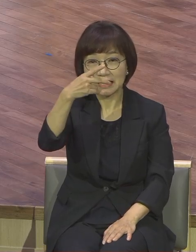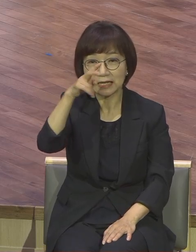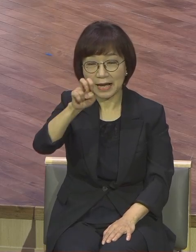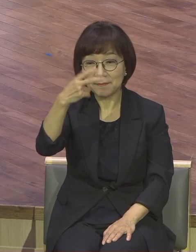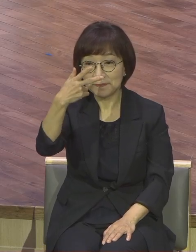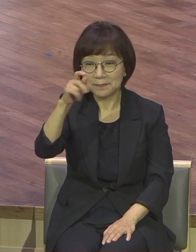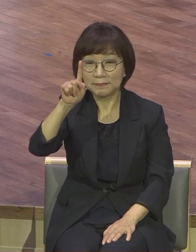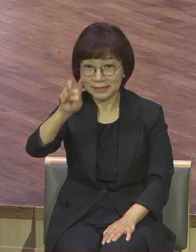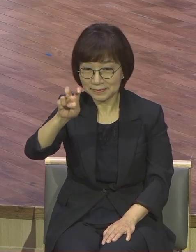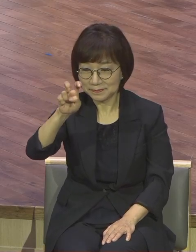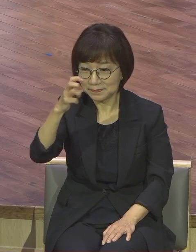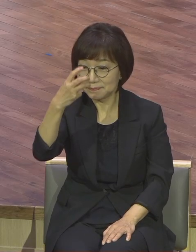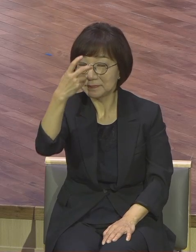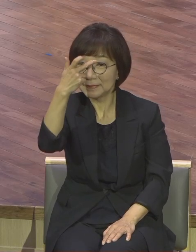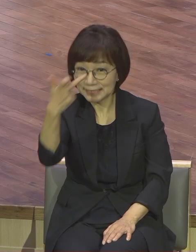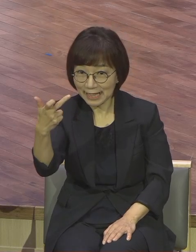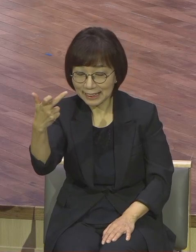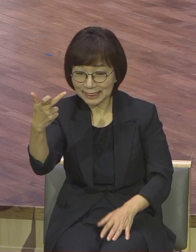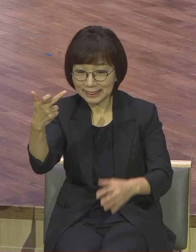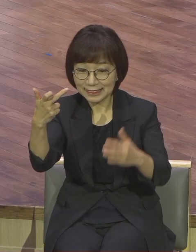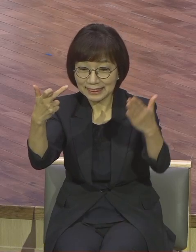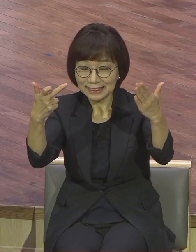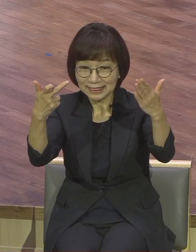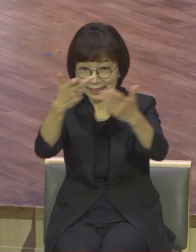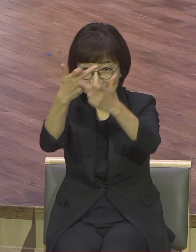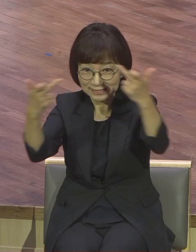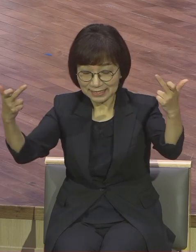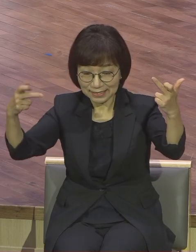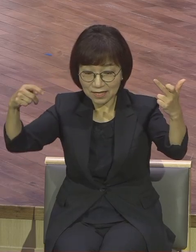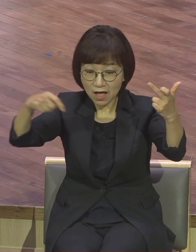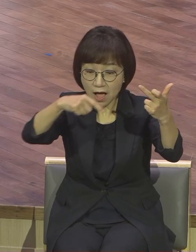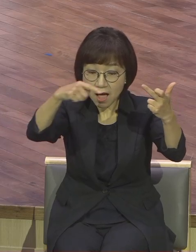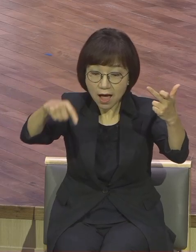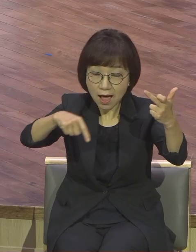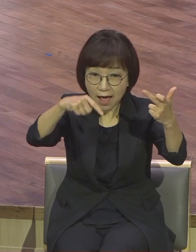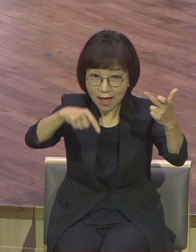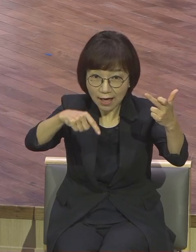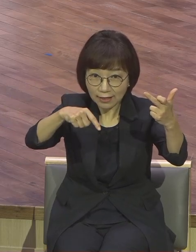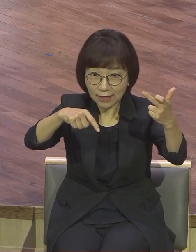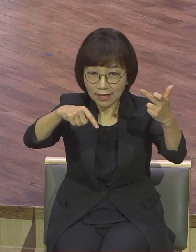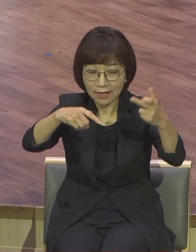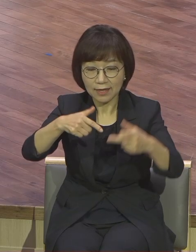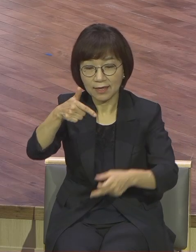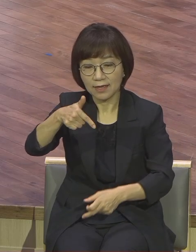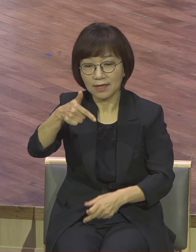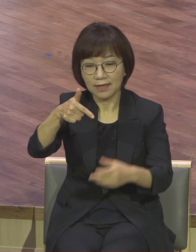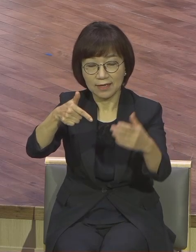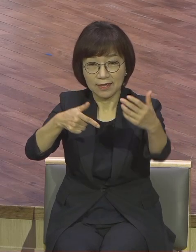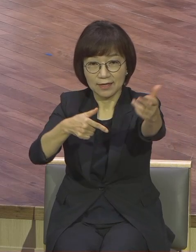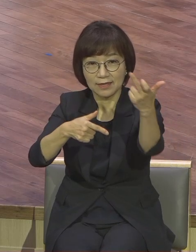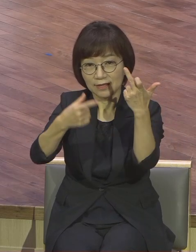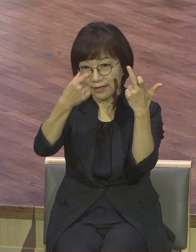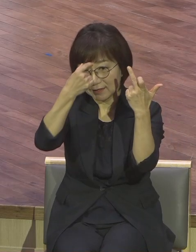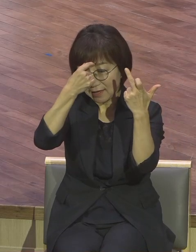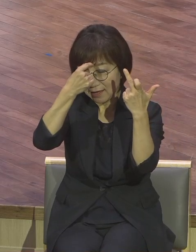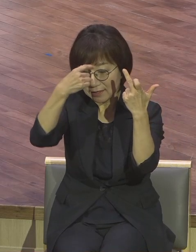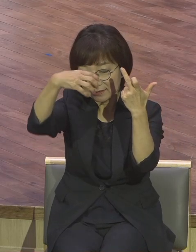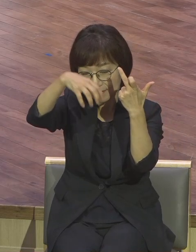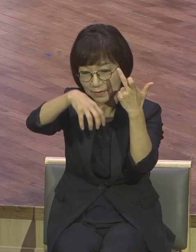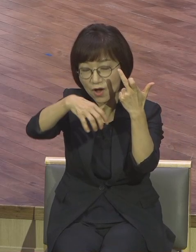기술에 있는 동산이에요 감남산 안에 있는 계시만에 예수님께서는 이 계시만의